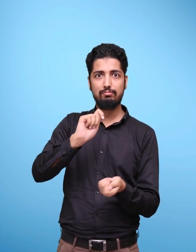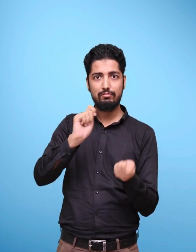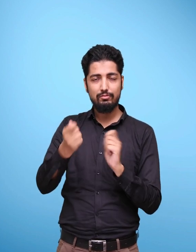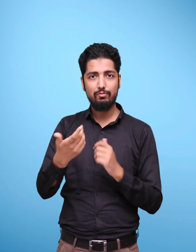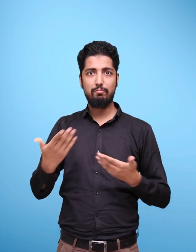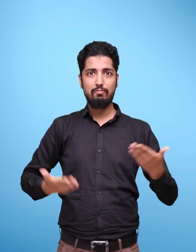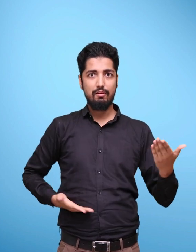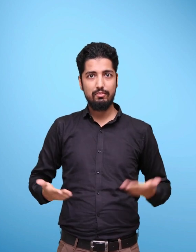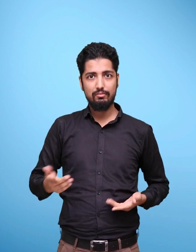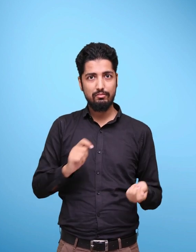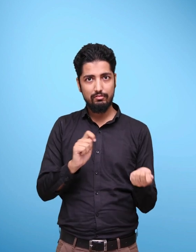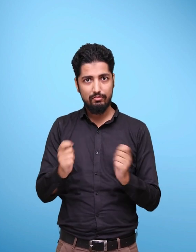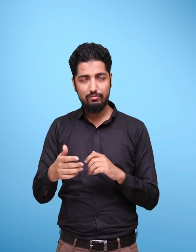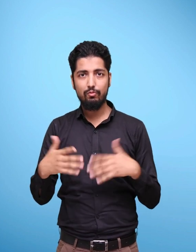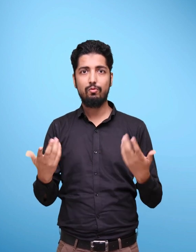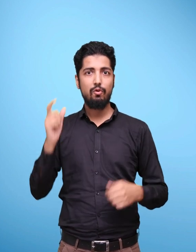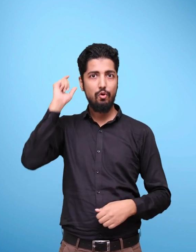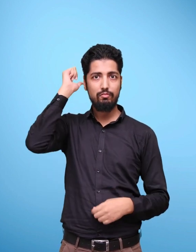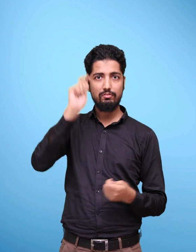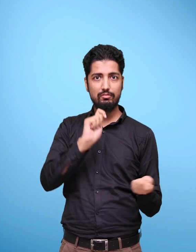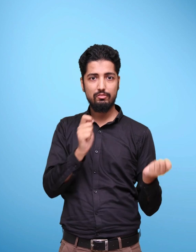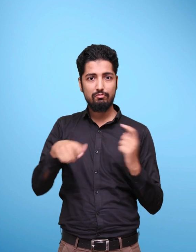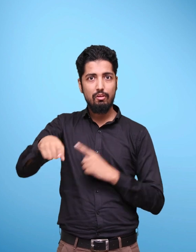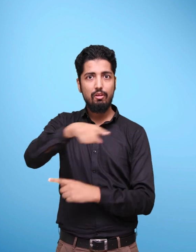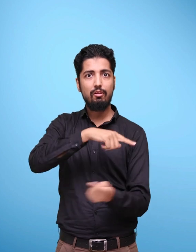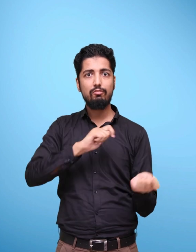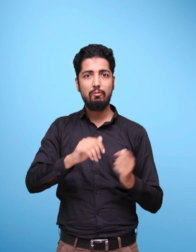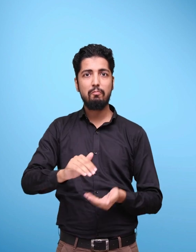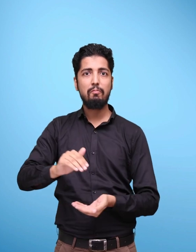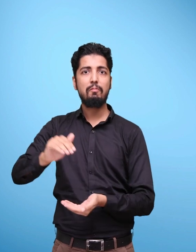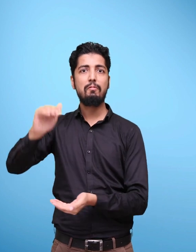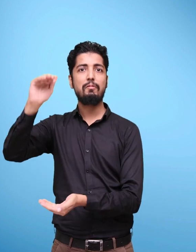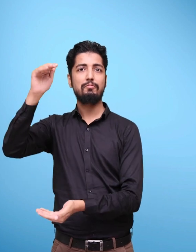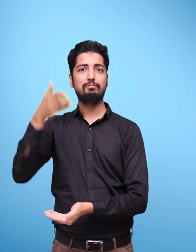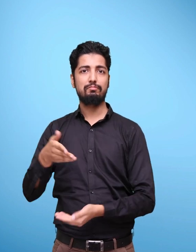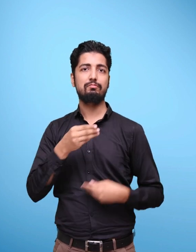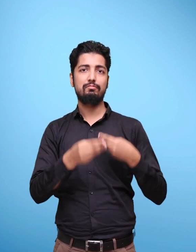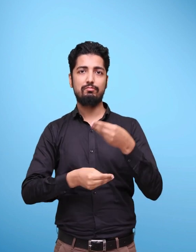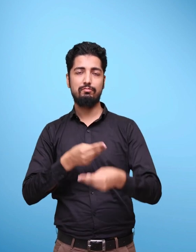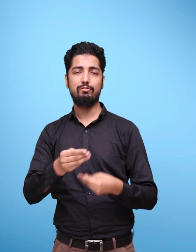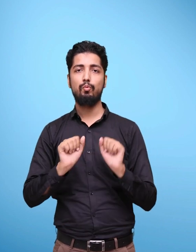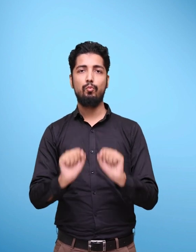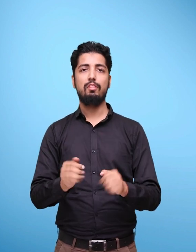इस प्रूनिवाद कर ढूर।